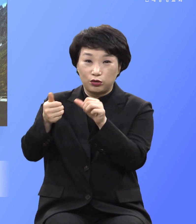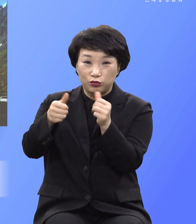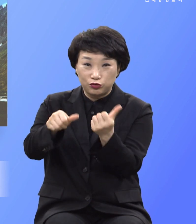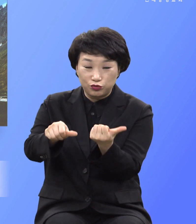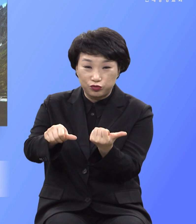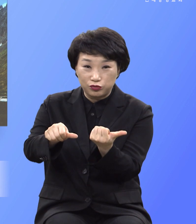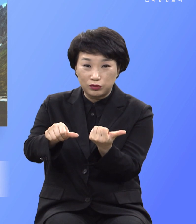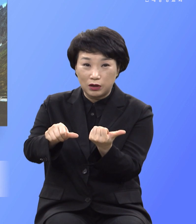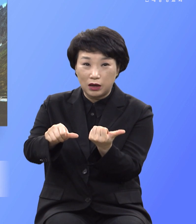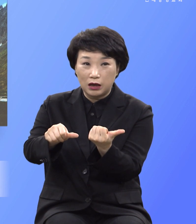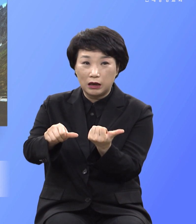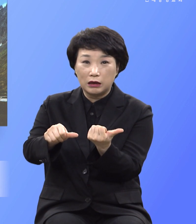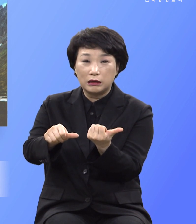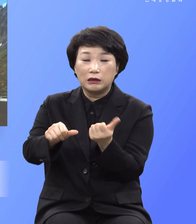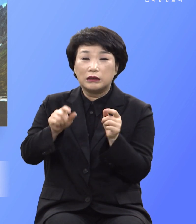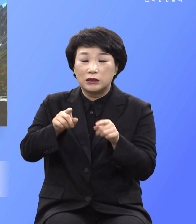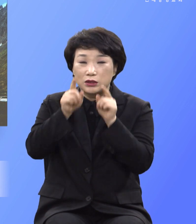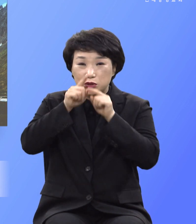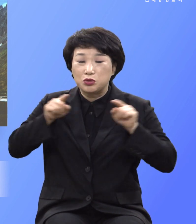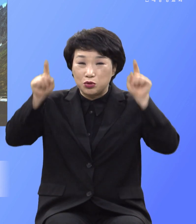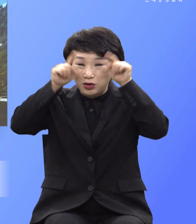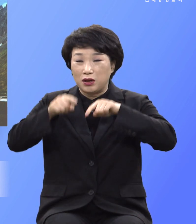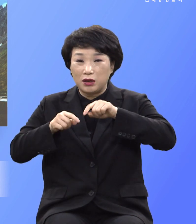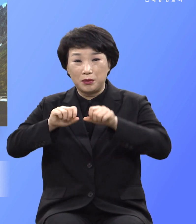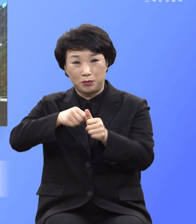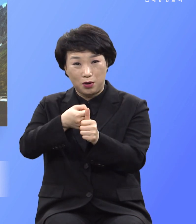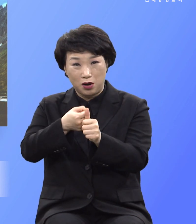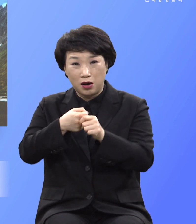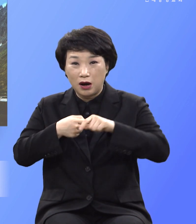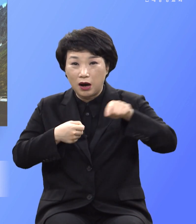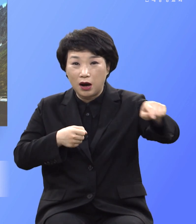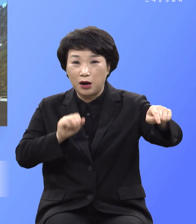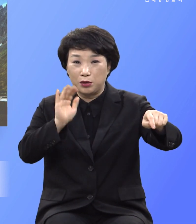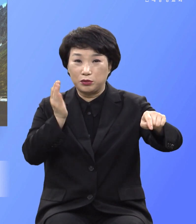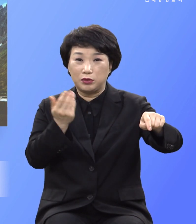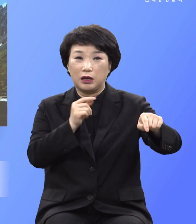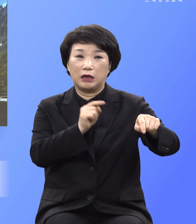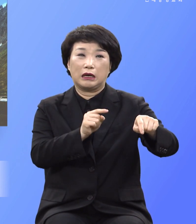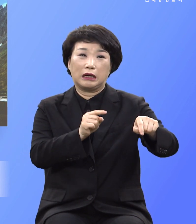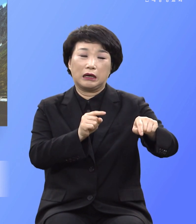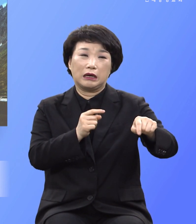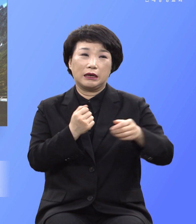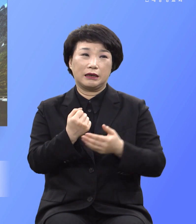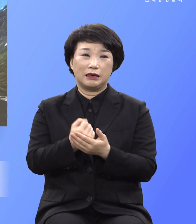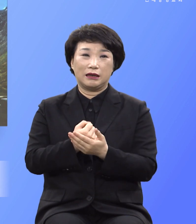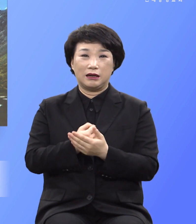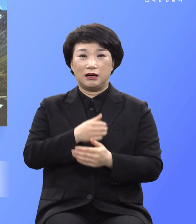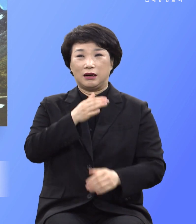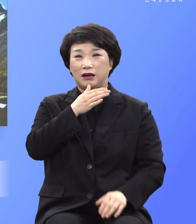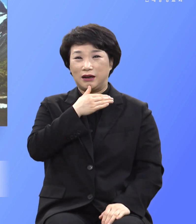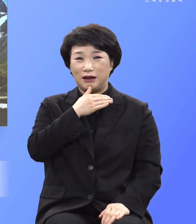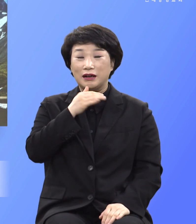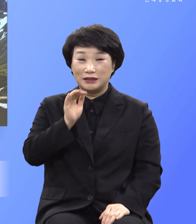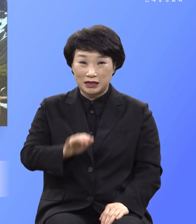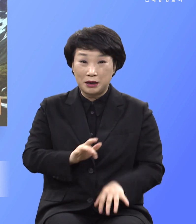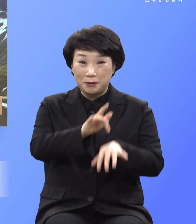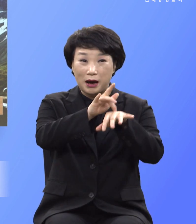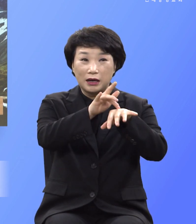처절한 지옥의 흥보를 받을 신세가 되었더니 마귀는 인간에게